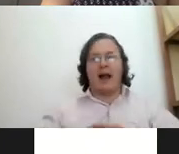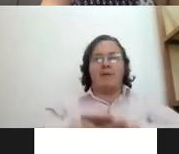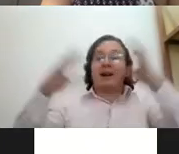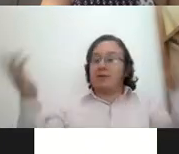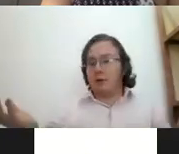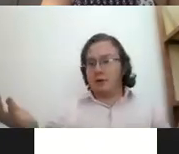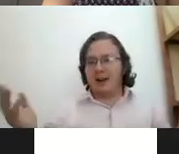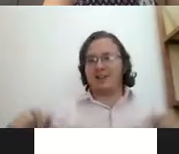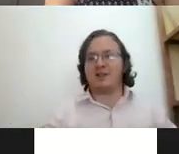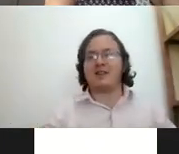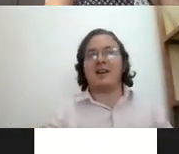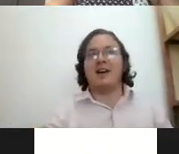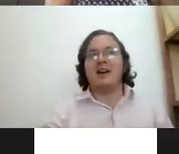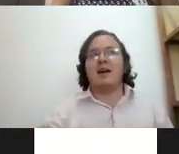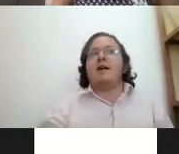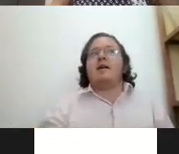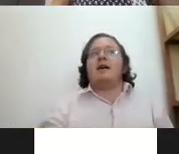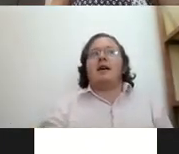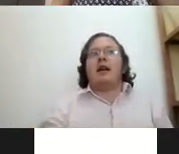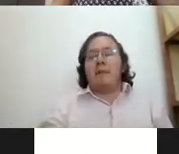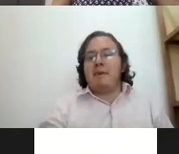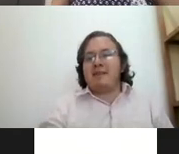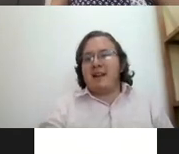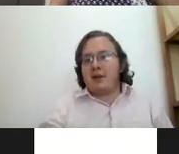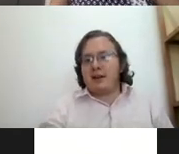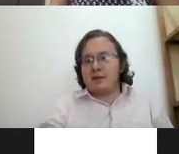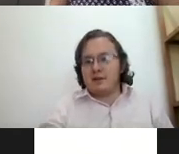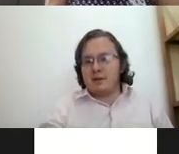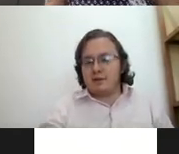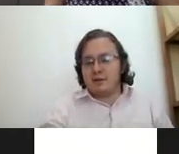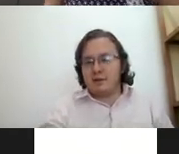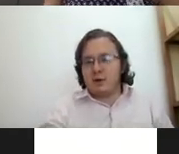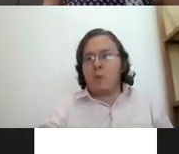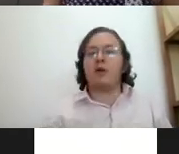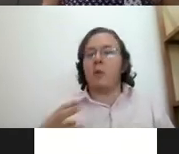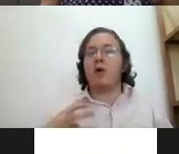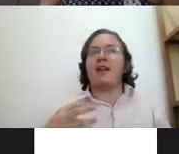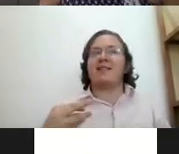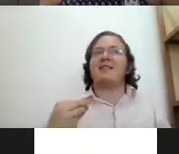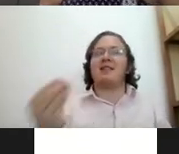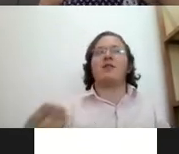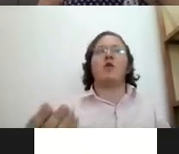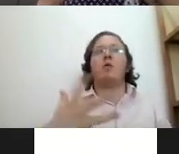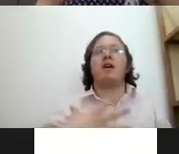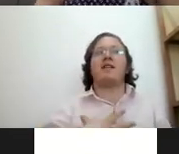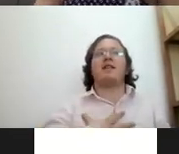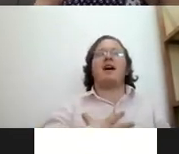abarca todo entonces ¿qué pasa en esos casos? ¿cómo le das ese sentido? ¿cómo le das esa